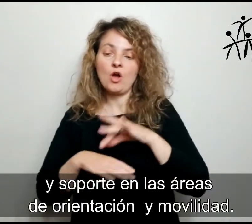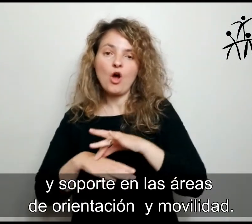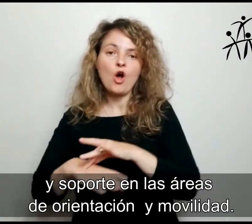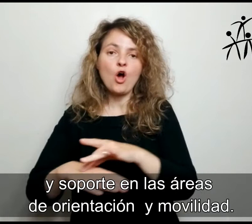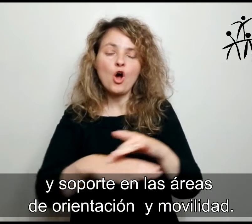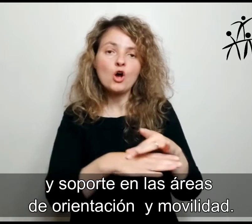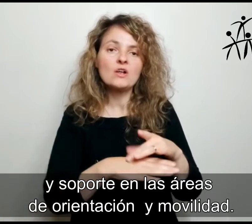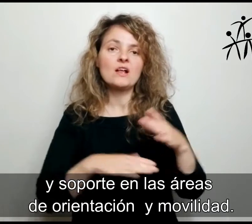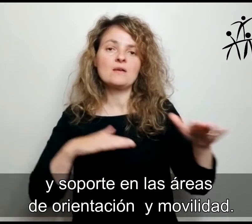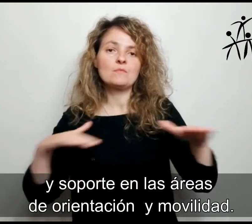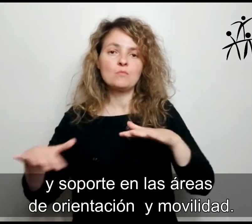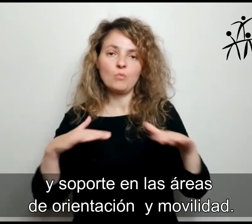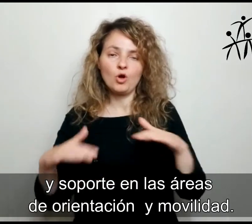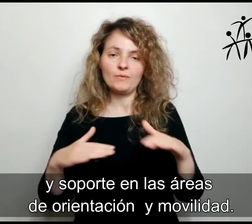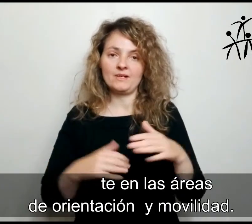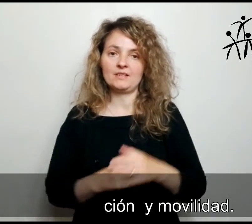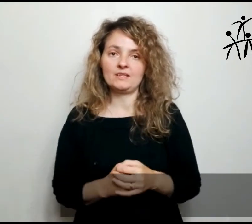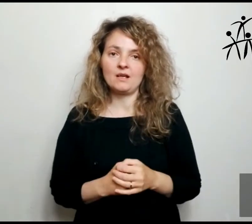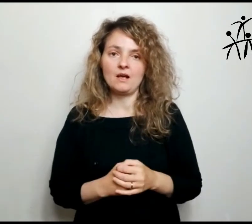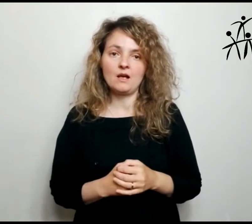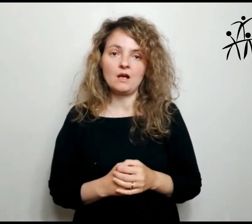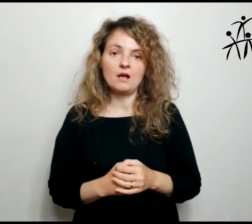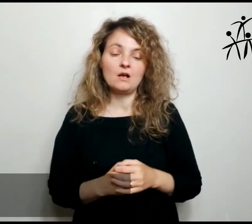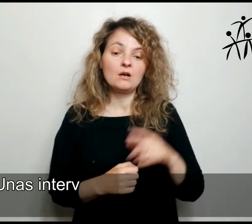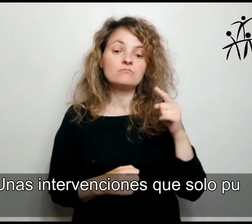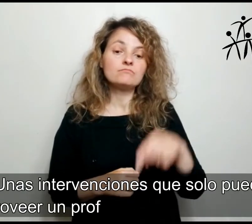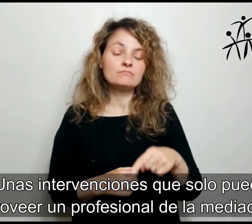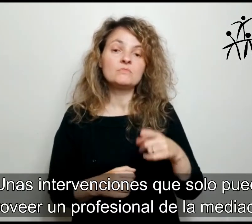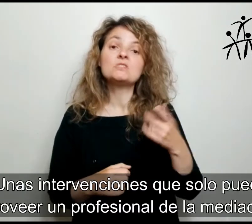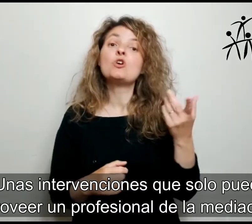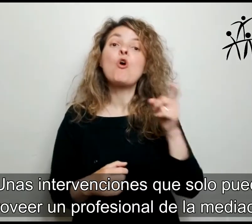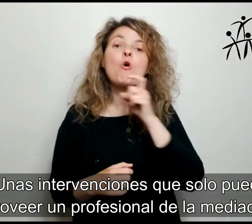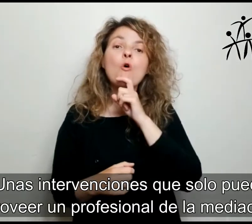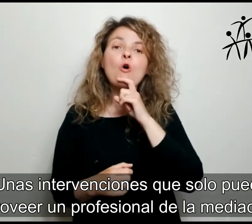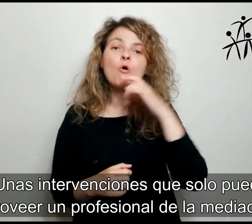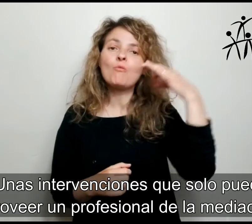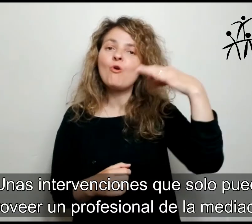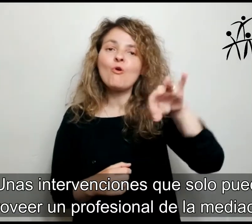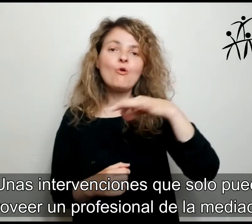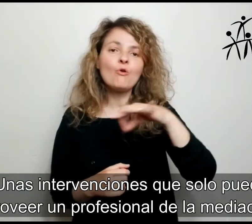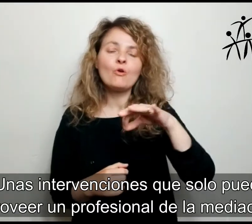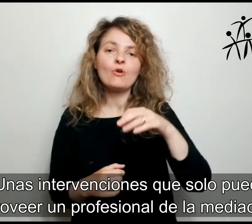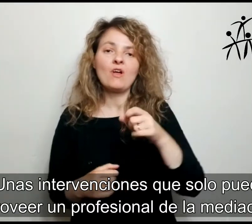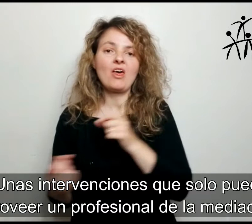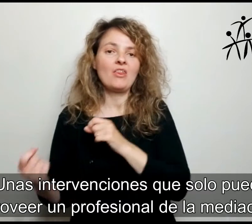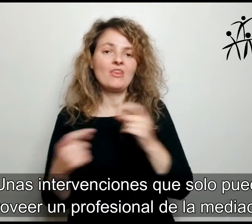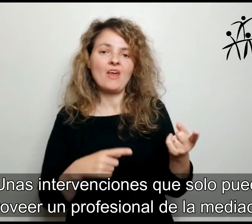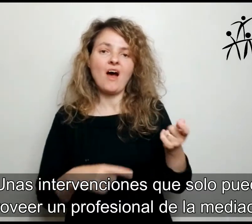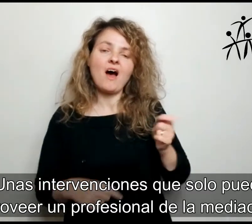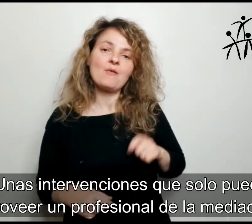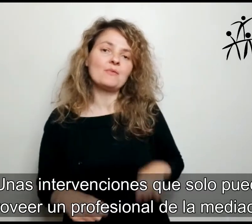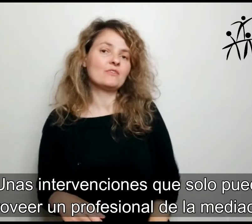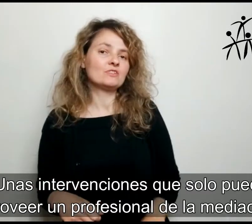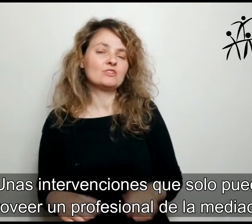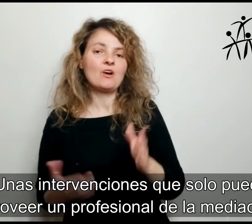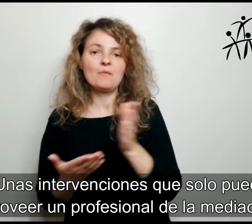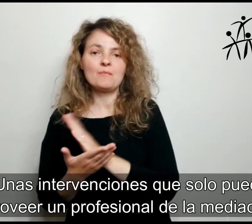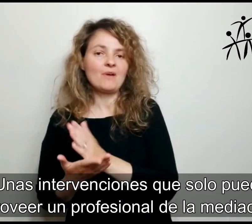orientación y movilidad, unas intervenciones que solo puede proveer un profesional de la mediación.